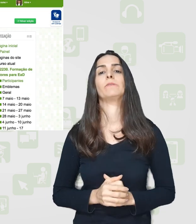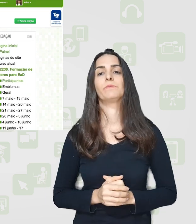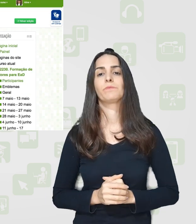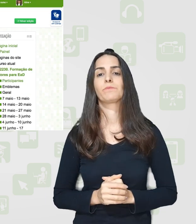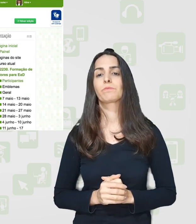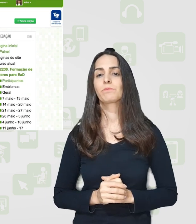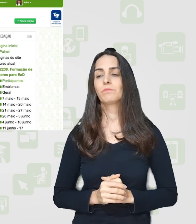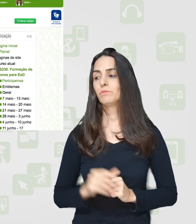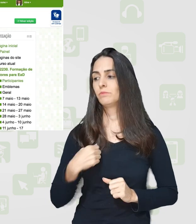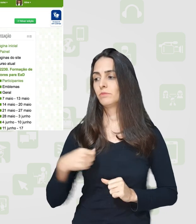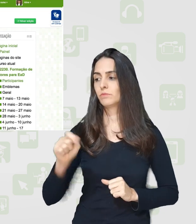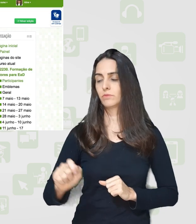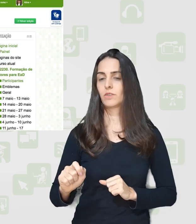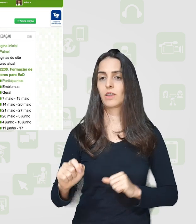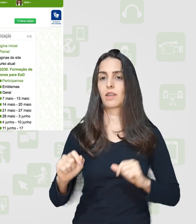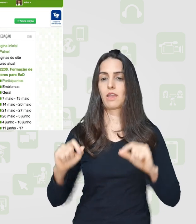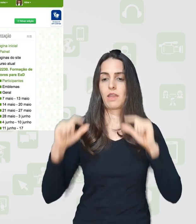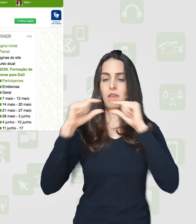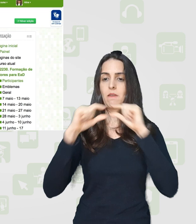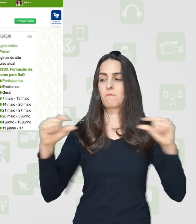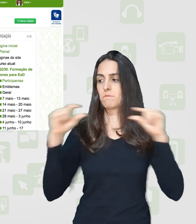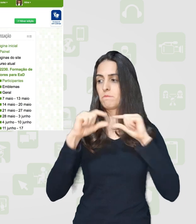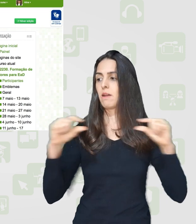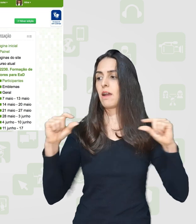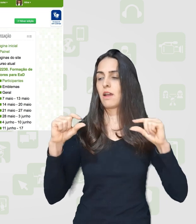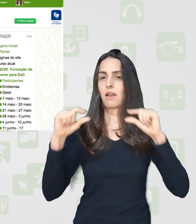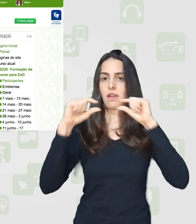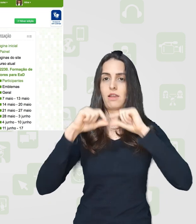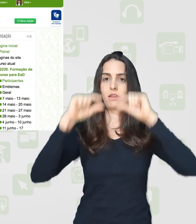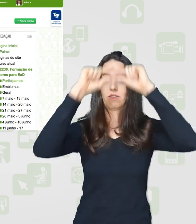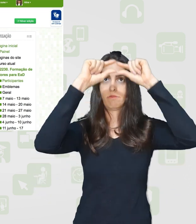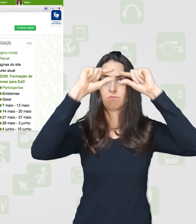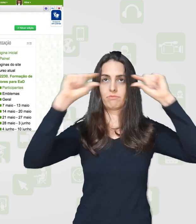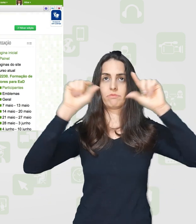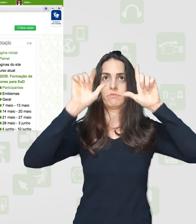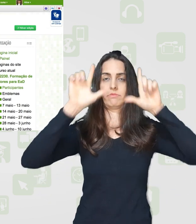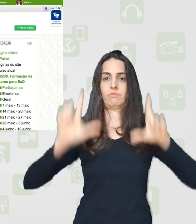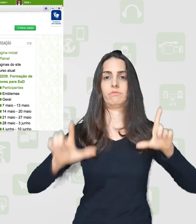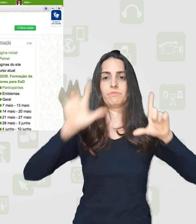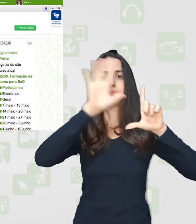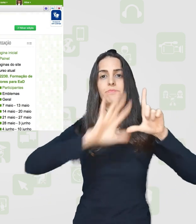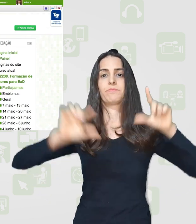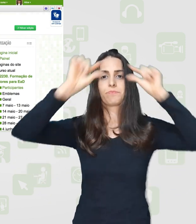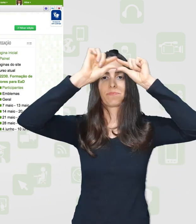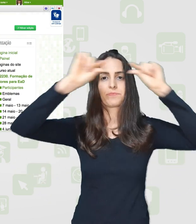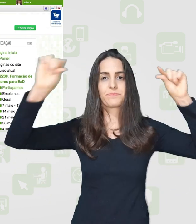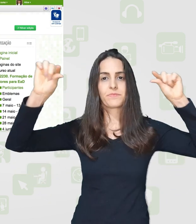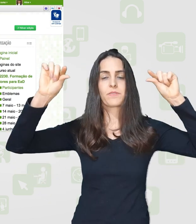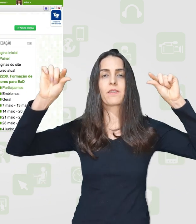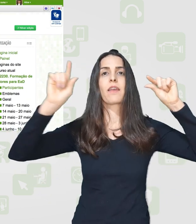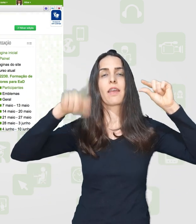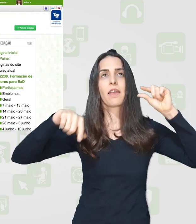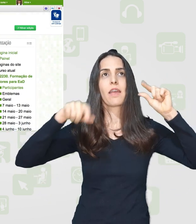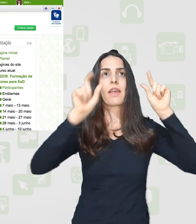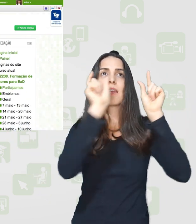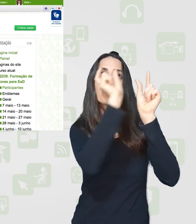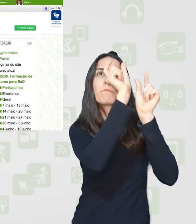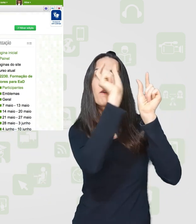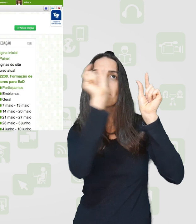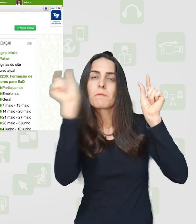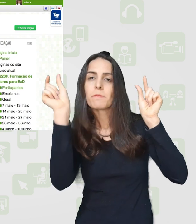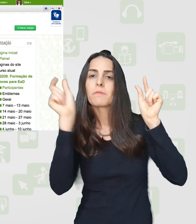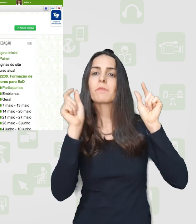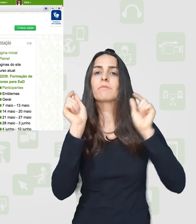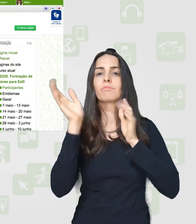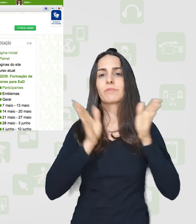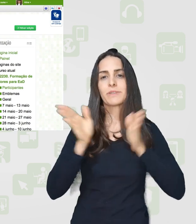além disso, eu posso ativar uma barra para que ela fique aqui no topo superior com esses